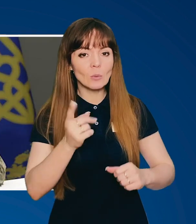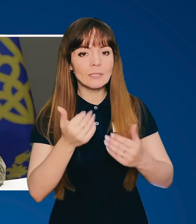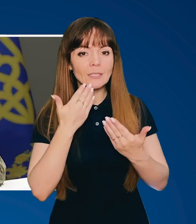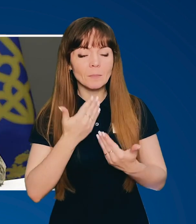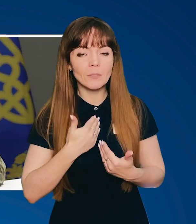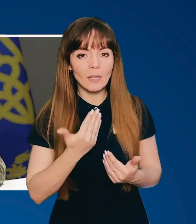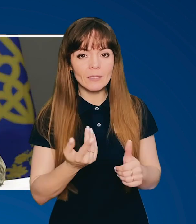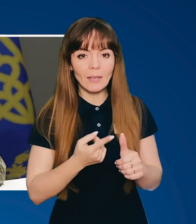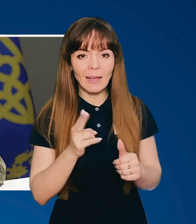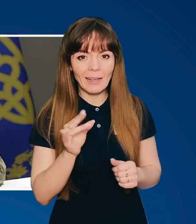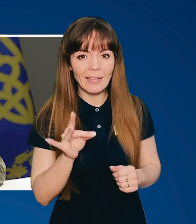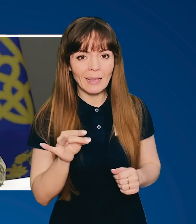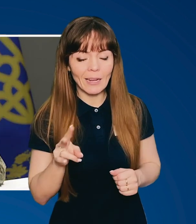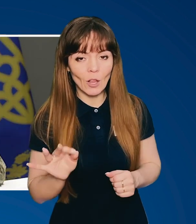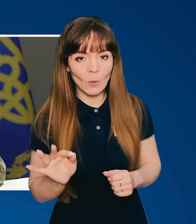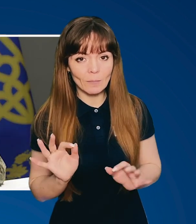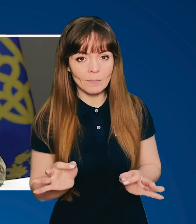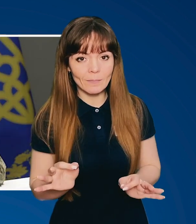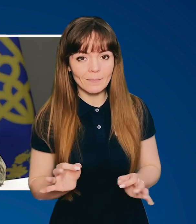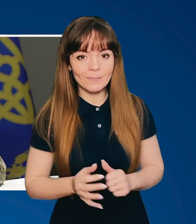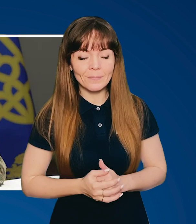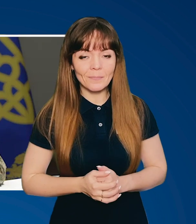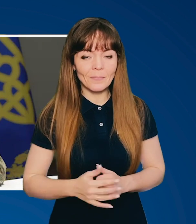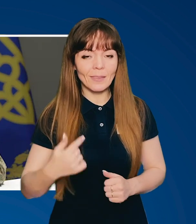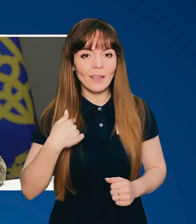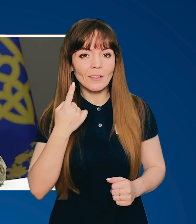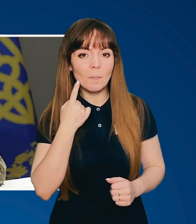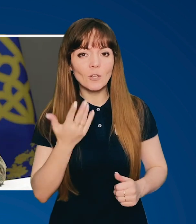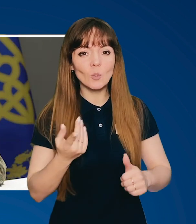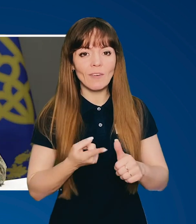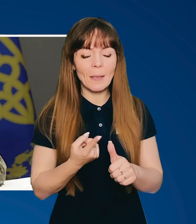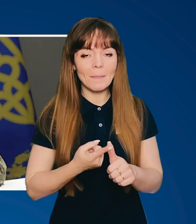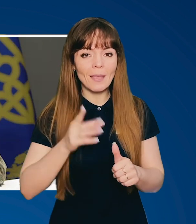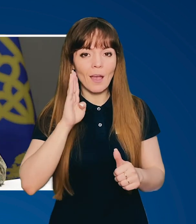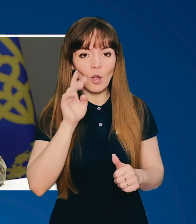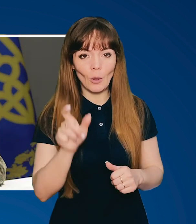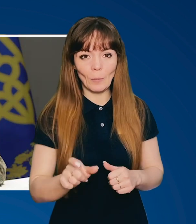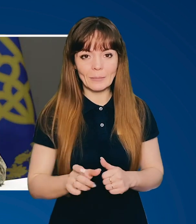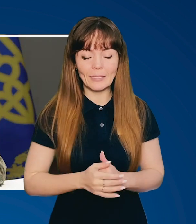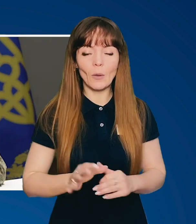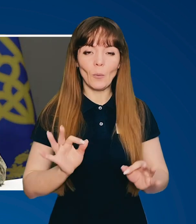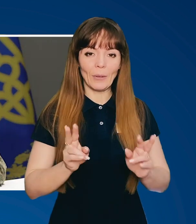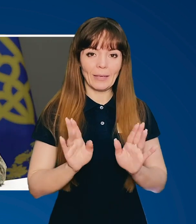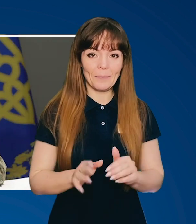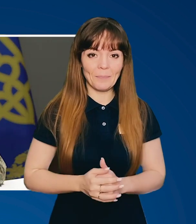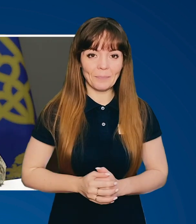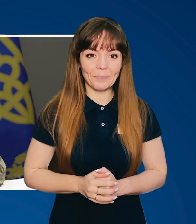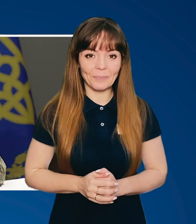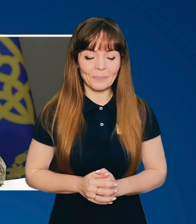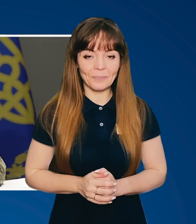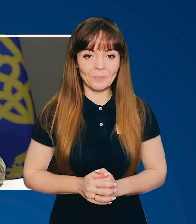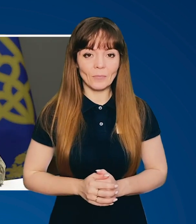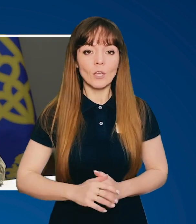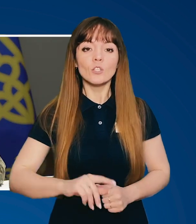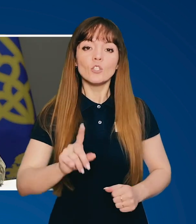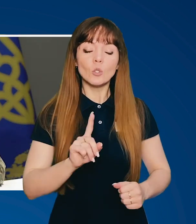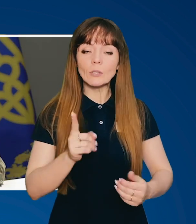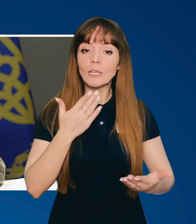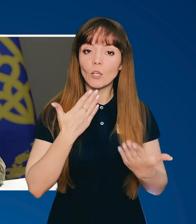почув Кирило, так? А, ні. Я не почув ім'я, хлопця. Окей. А що